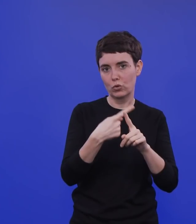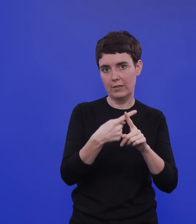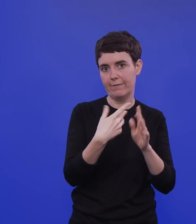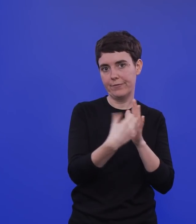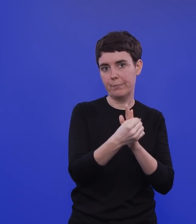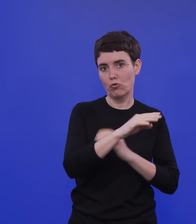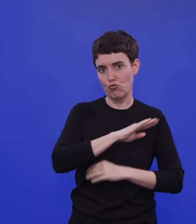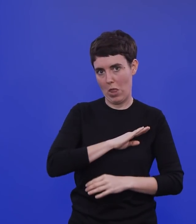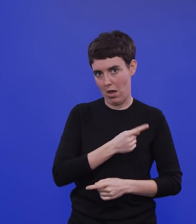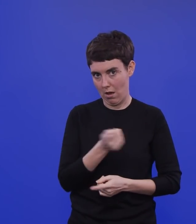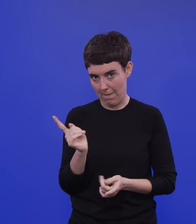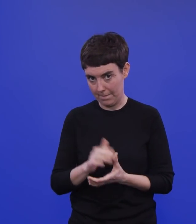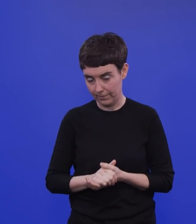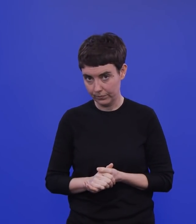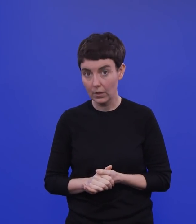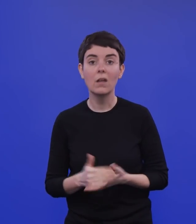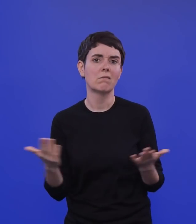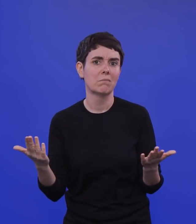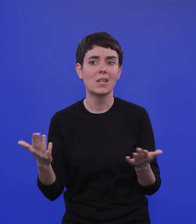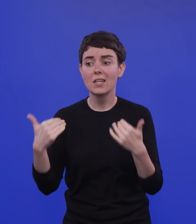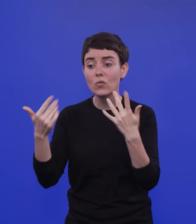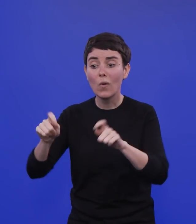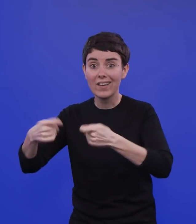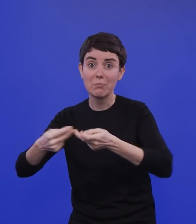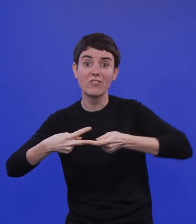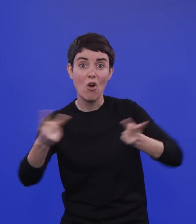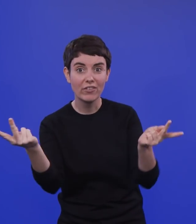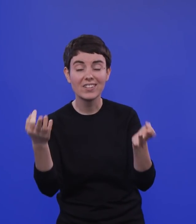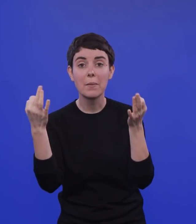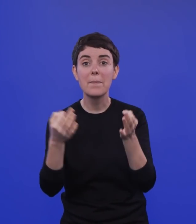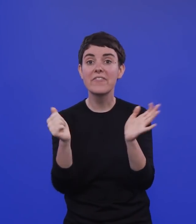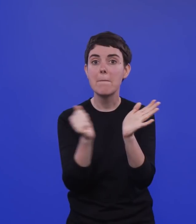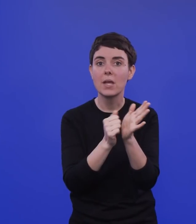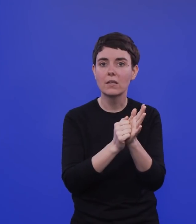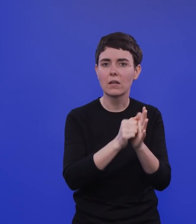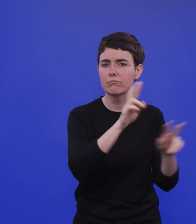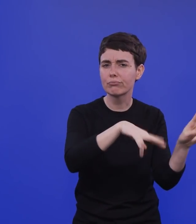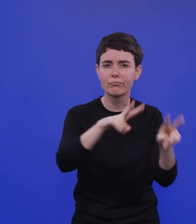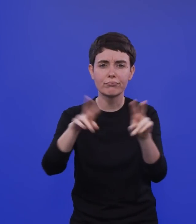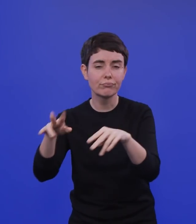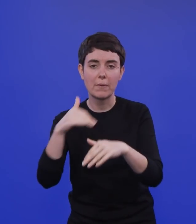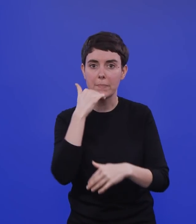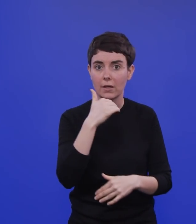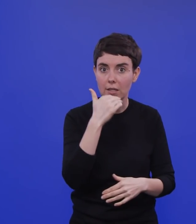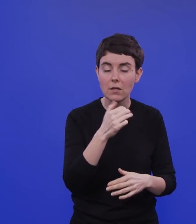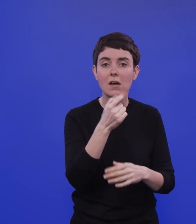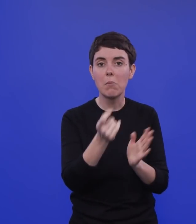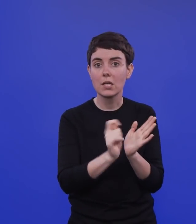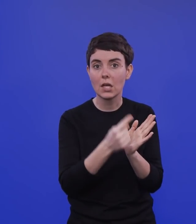Und auch da hat man in den Medien unterschiedliche Interpretationen darüber gelesen. Also in einigen Zeitungen stand, das ist ja